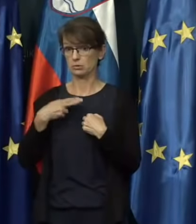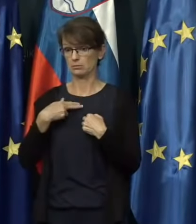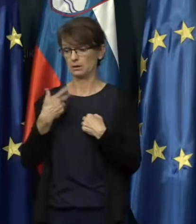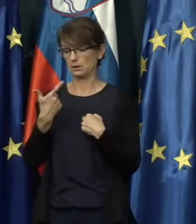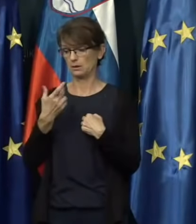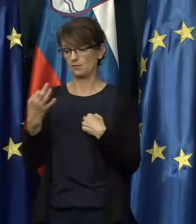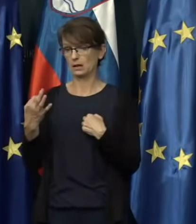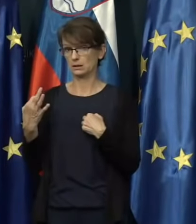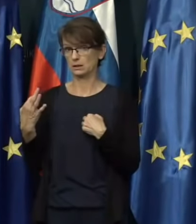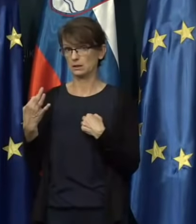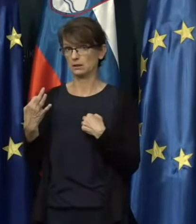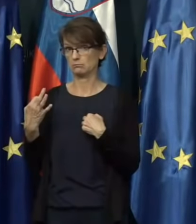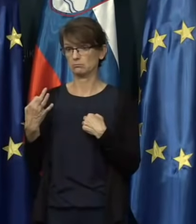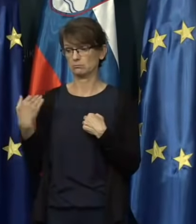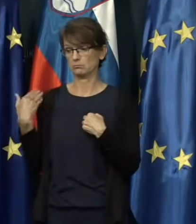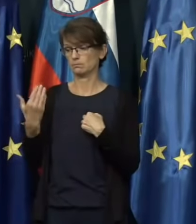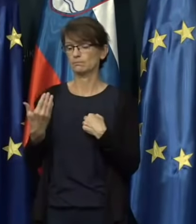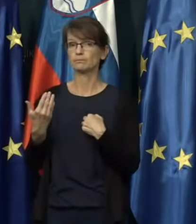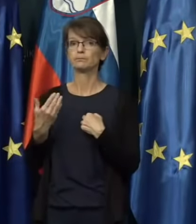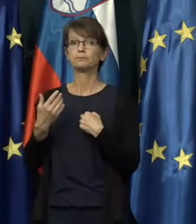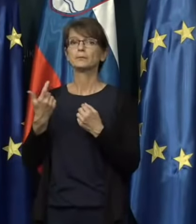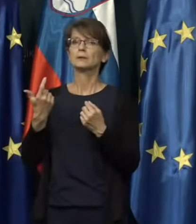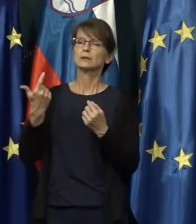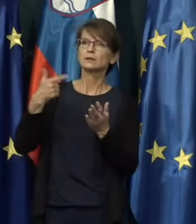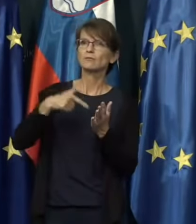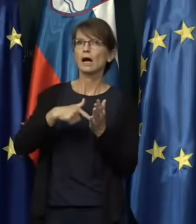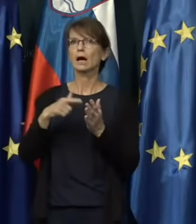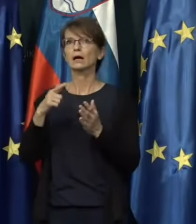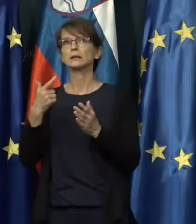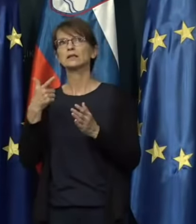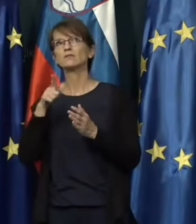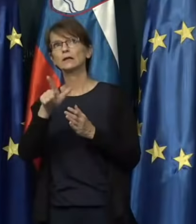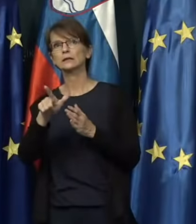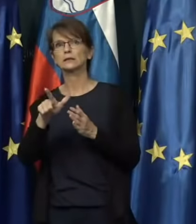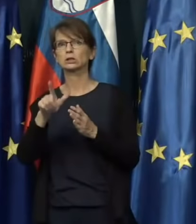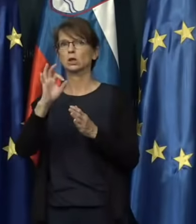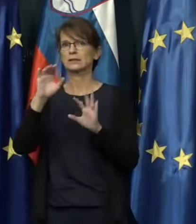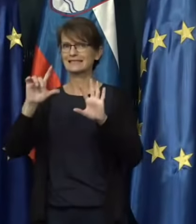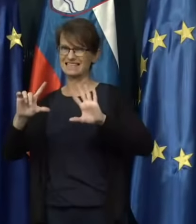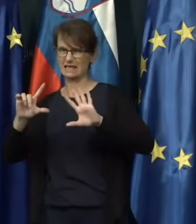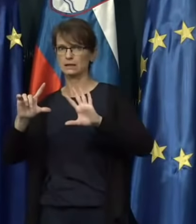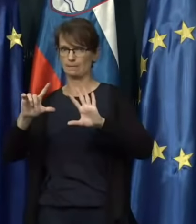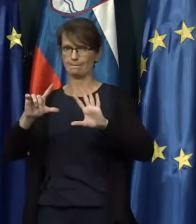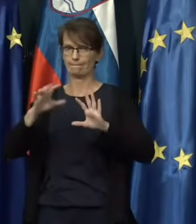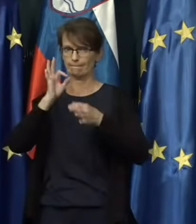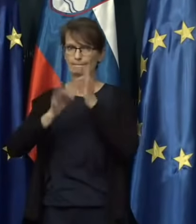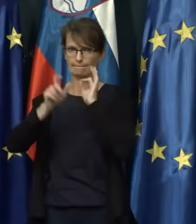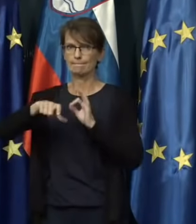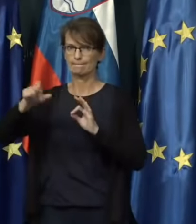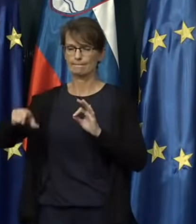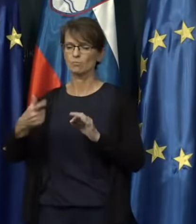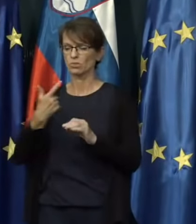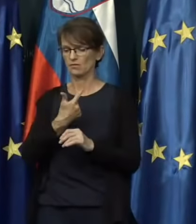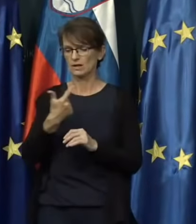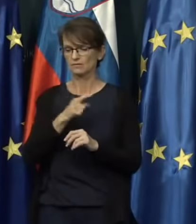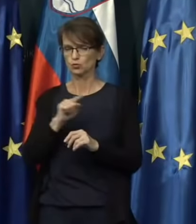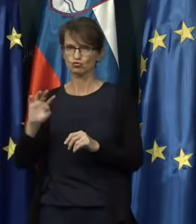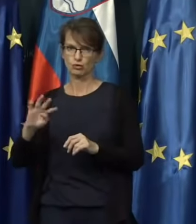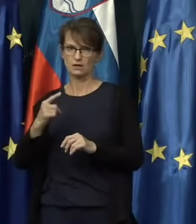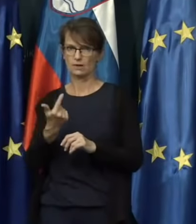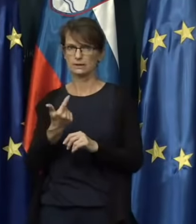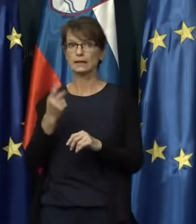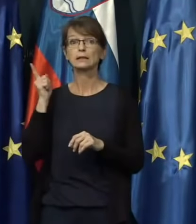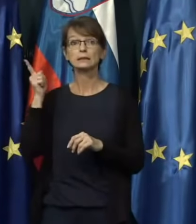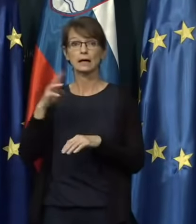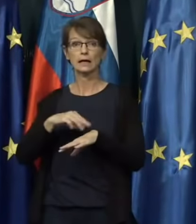dneh, mislim, da je 2207 testiranih, od 22. do 24. na